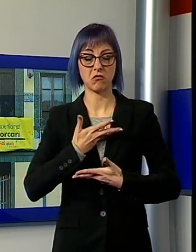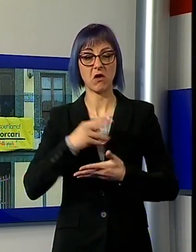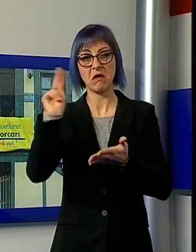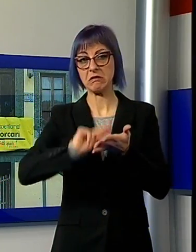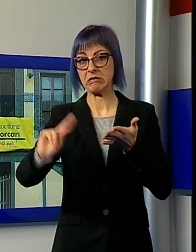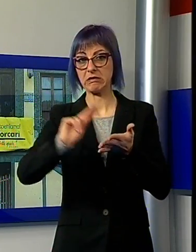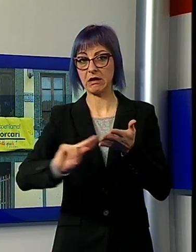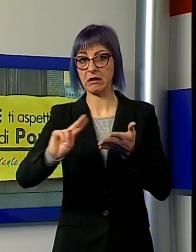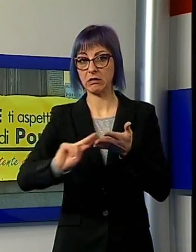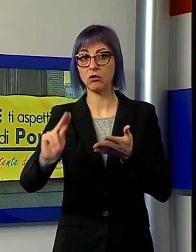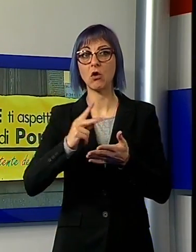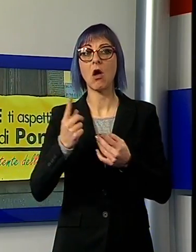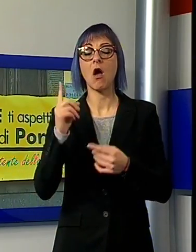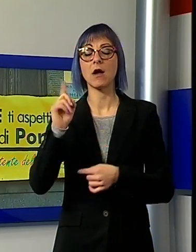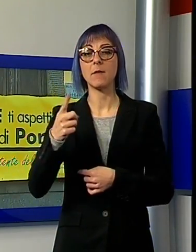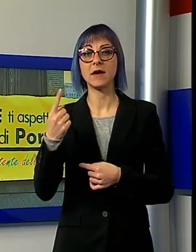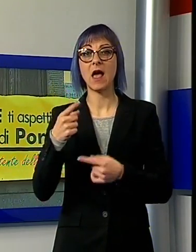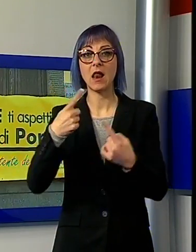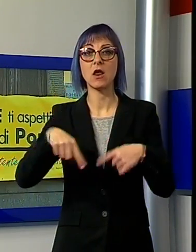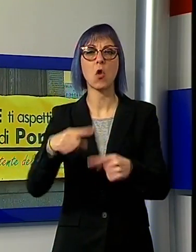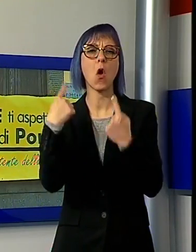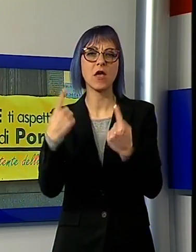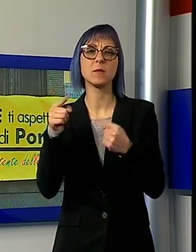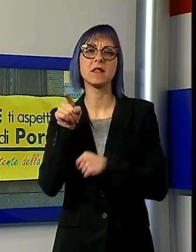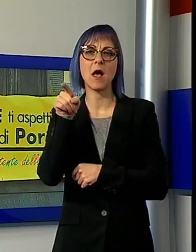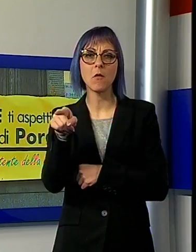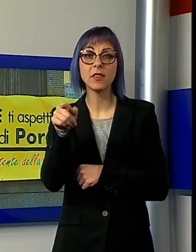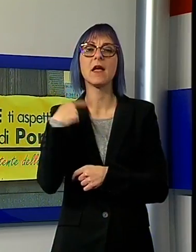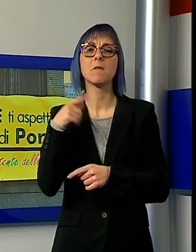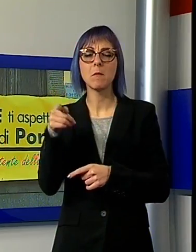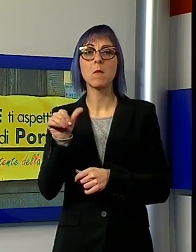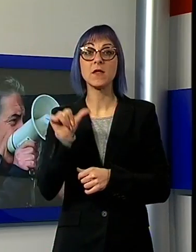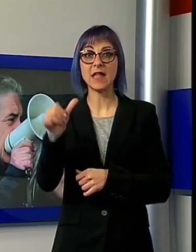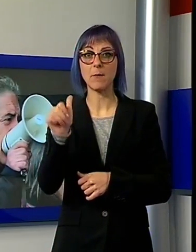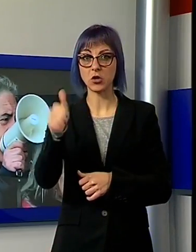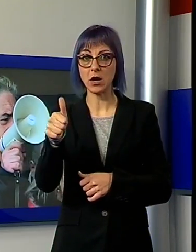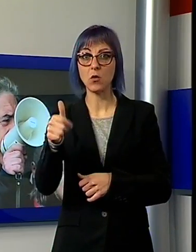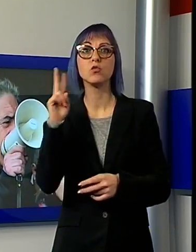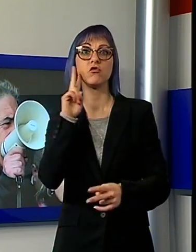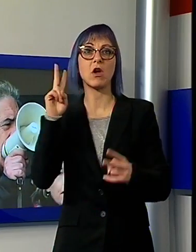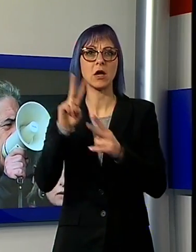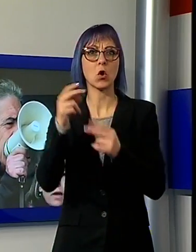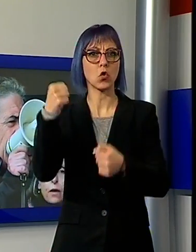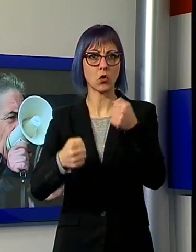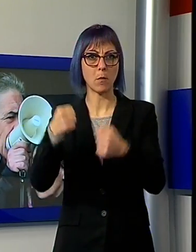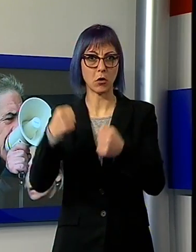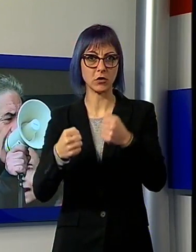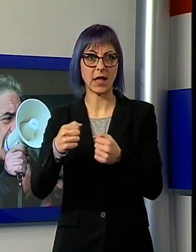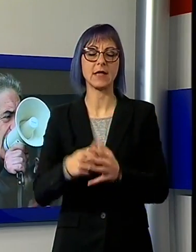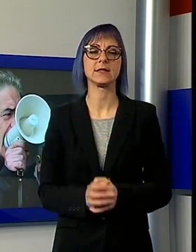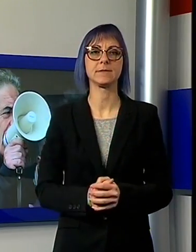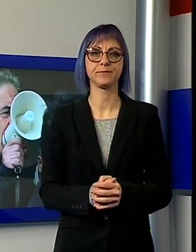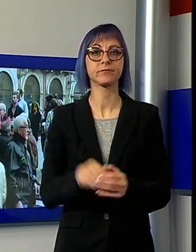Gabriele ti aspettiamo, la comunità di Porcari. Un altro segnale di vicinanza a lui e alla sua famiglia che segue con